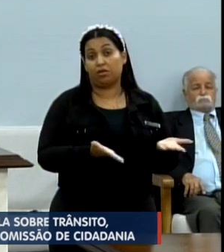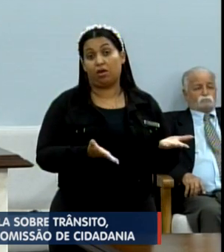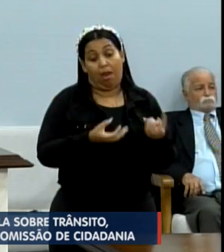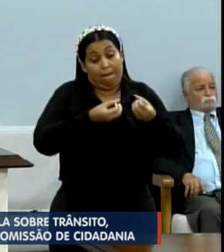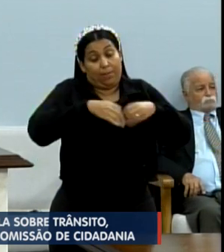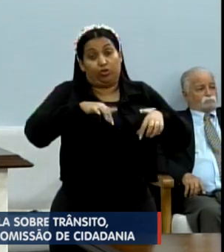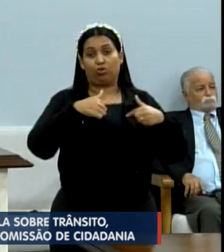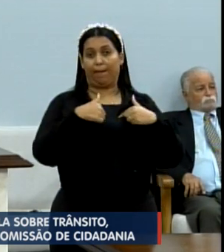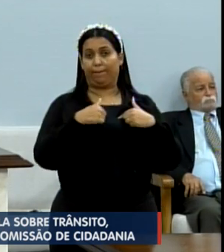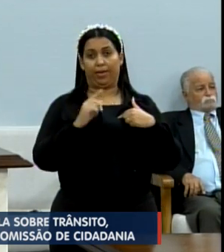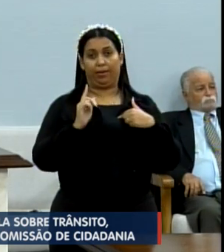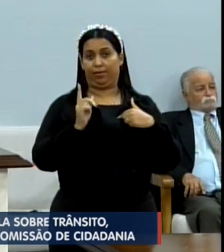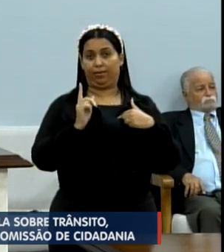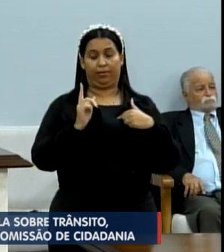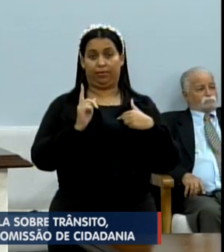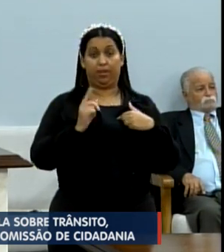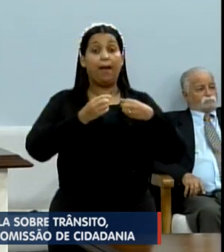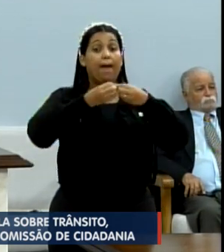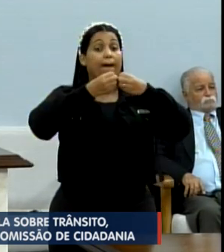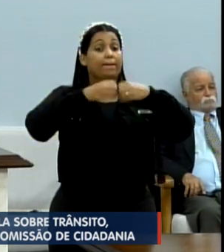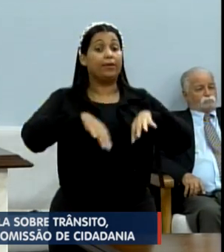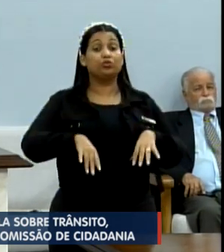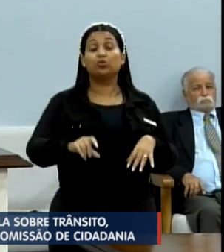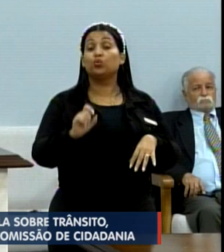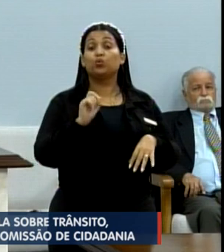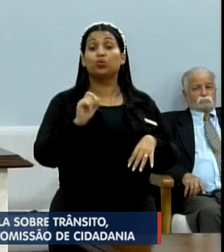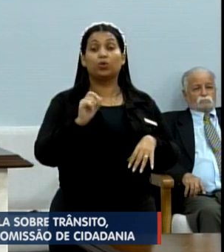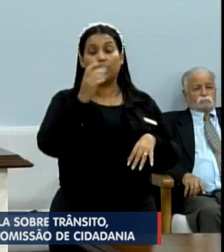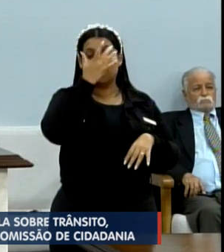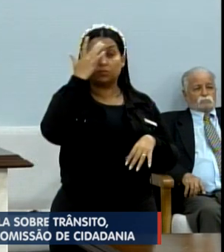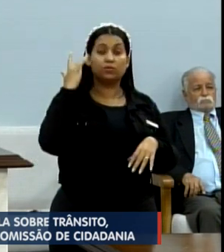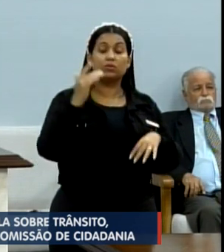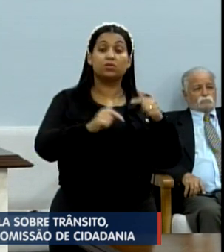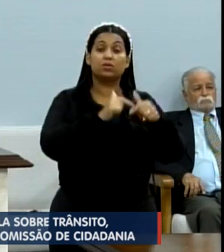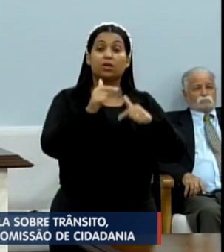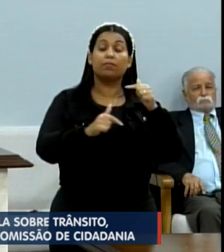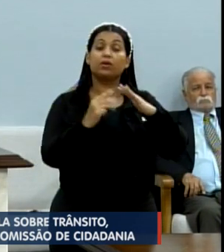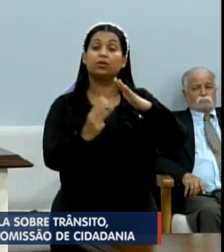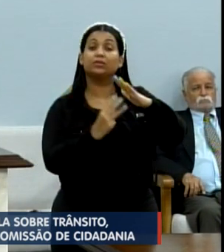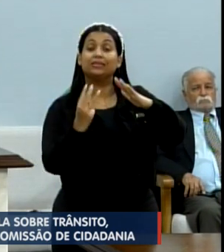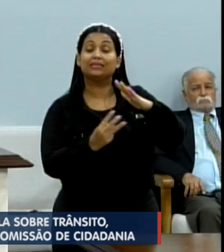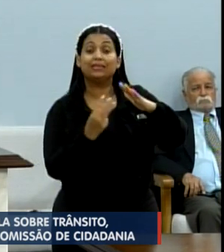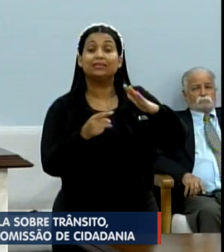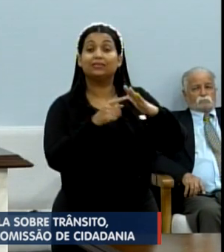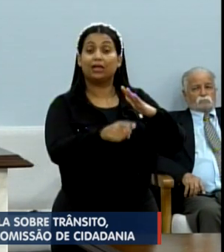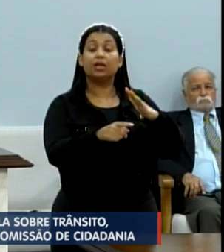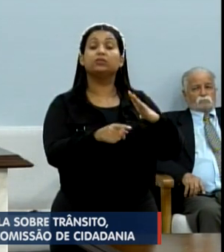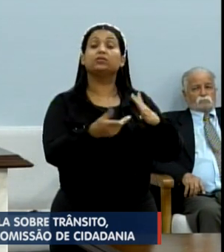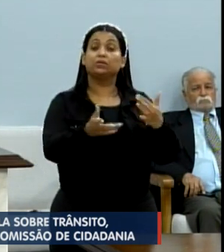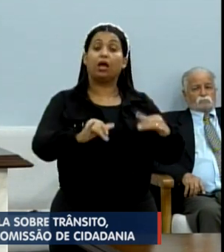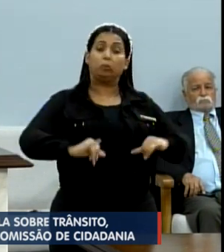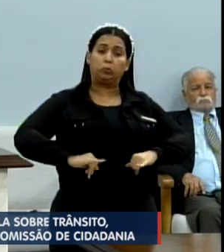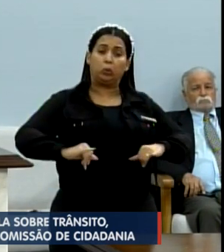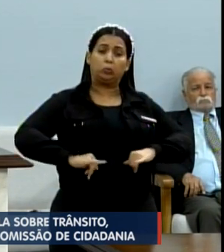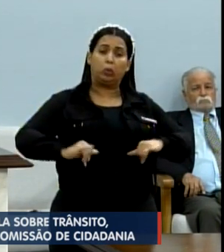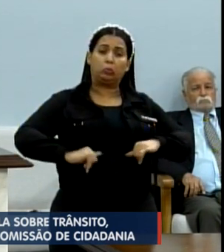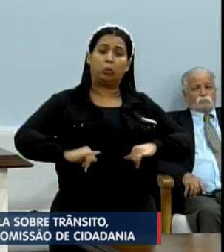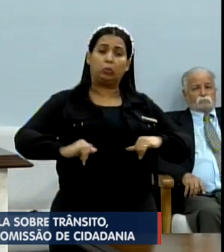não está prejudicando a mim. O senhor está prejudicando os trabalhadores terceirizados que estão sendo explorados,